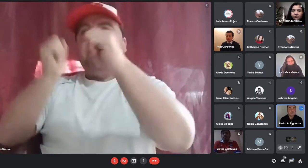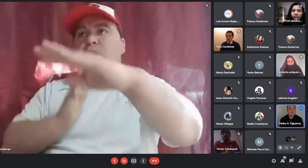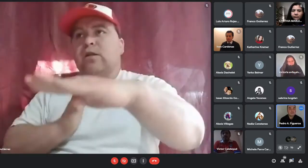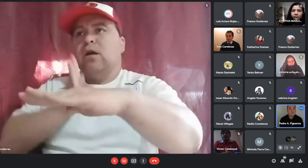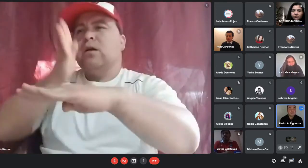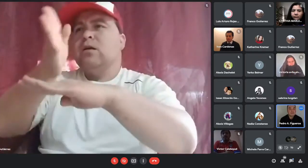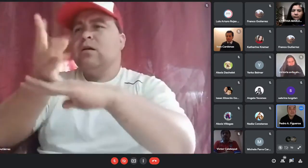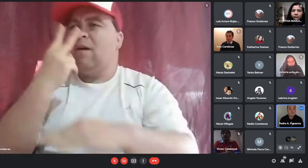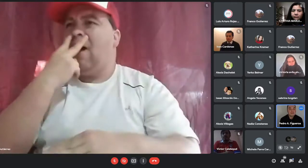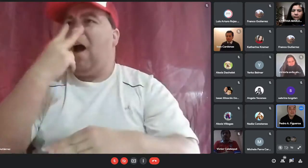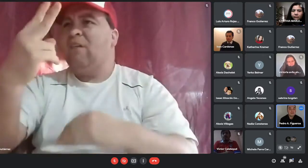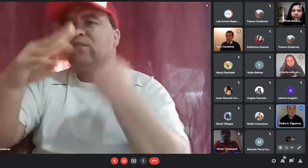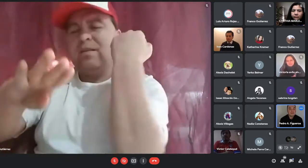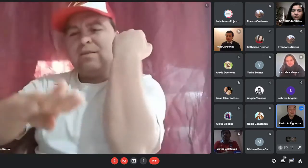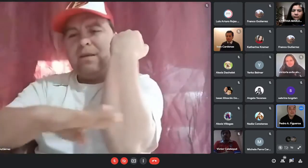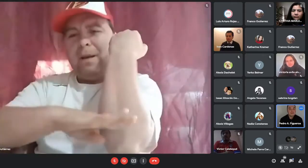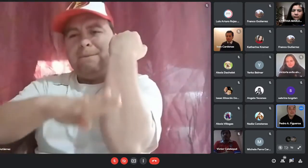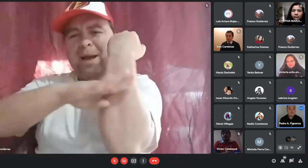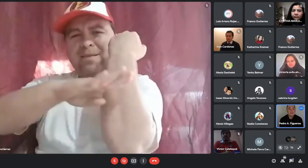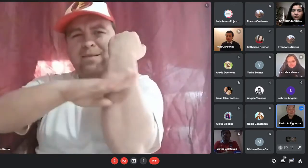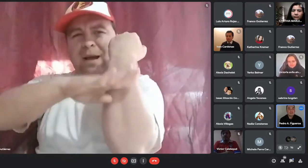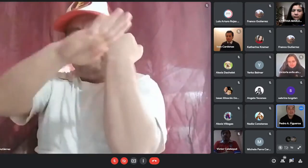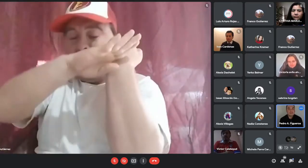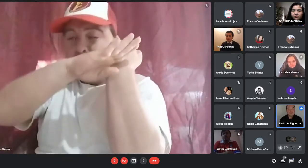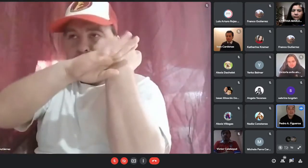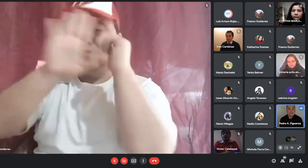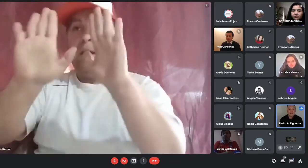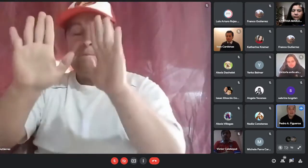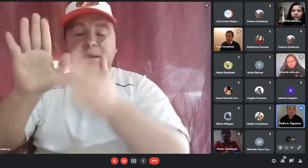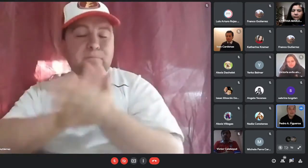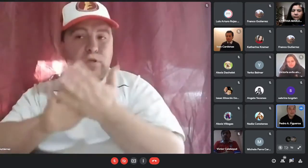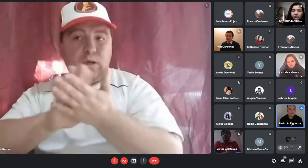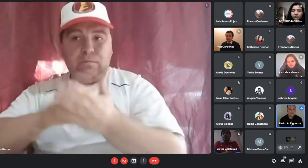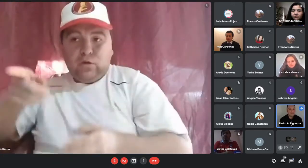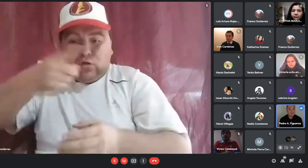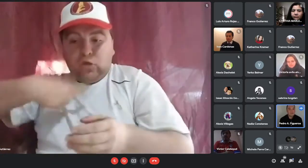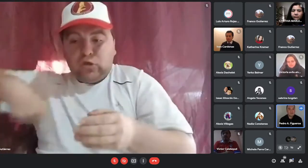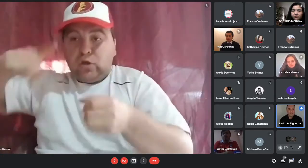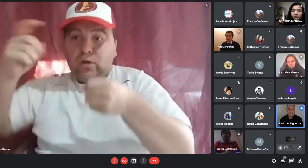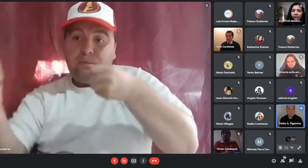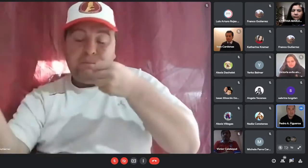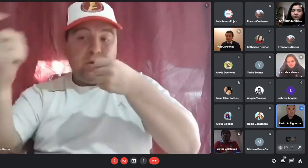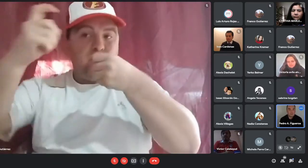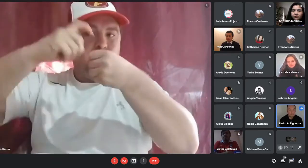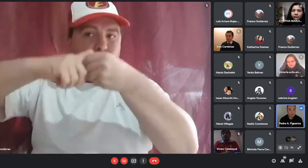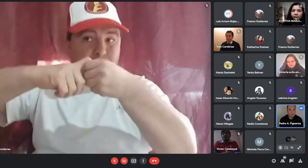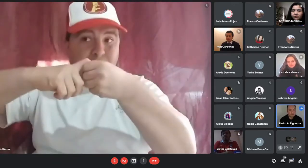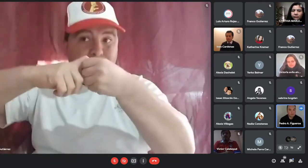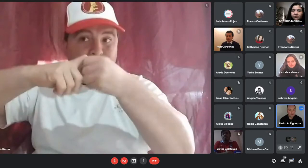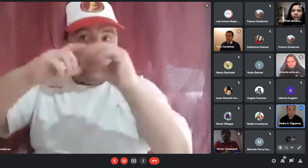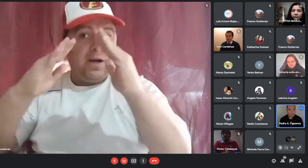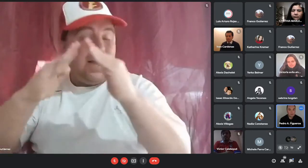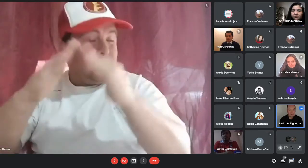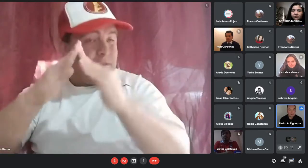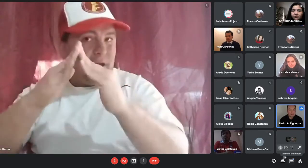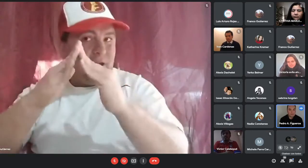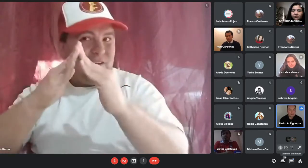y dicen que hay que ir presencialmente por ejemplo si postulamos ya a